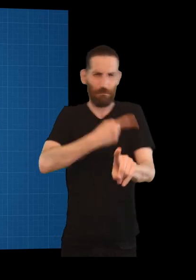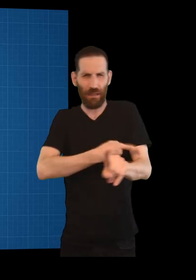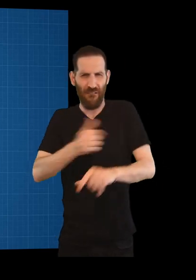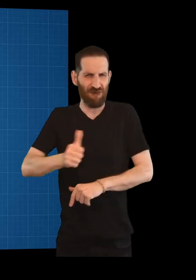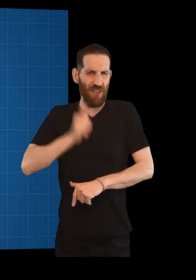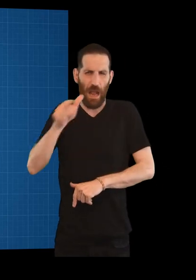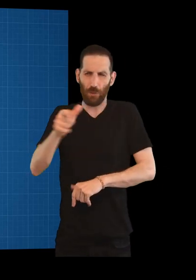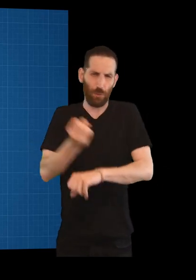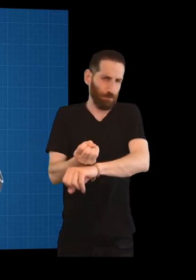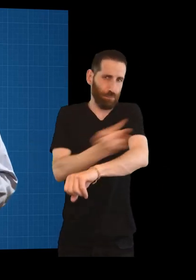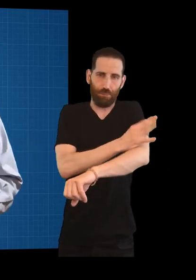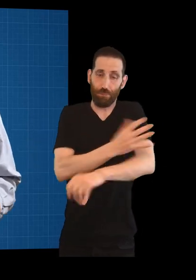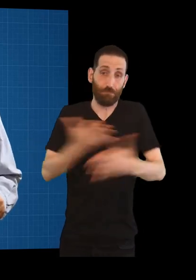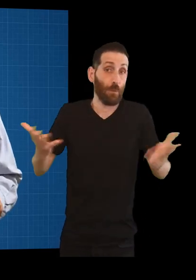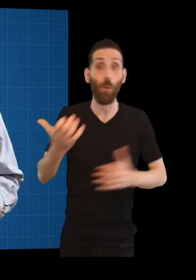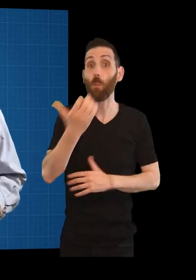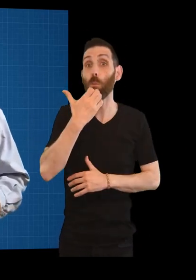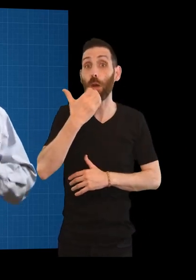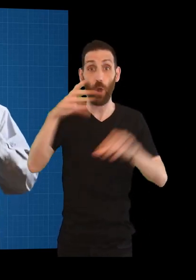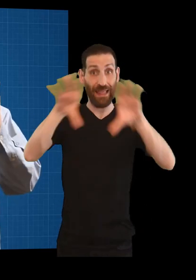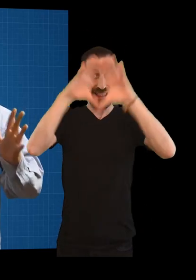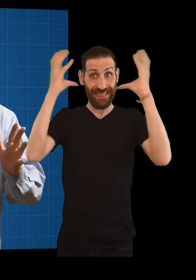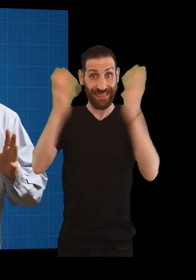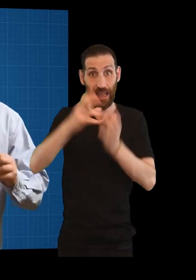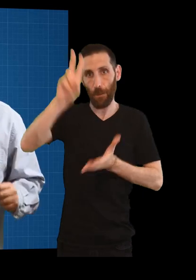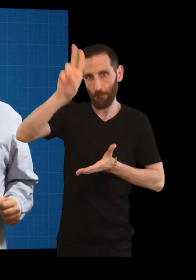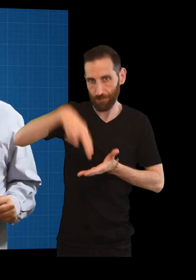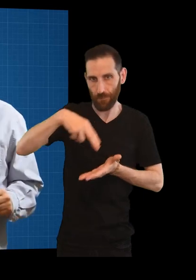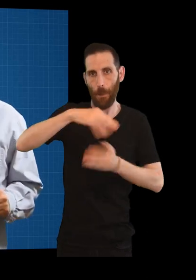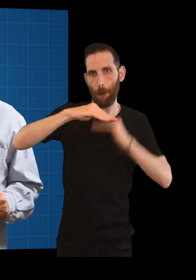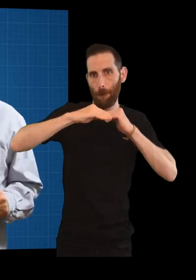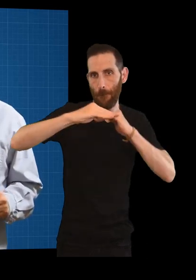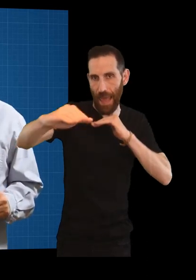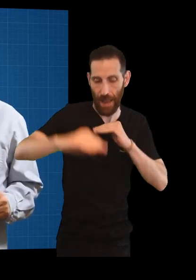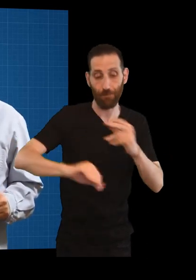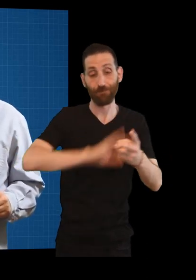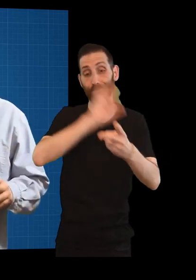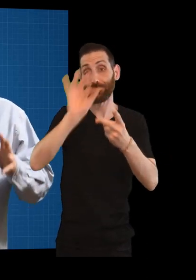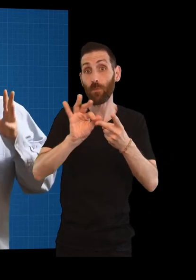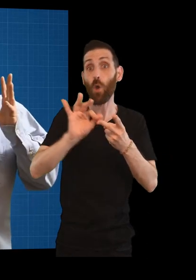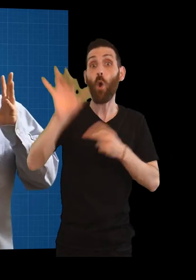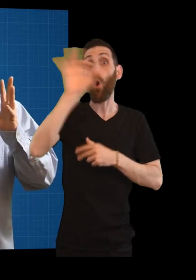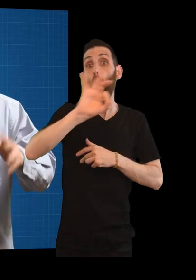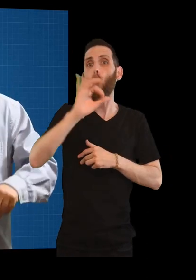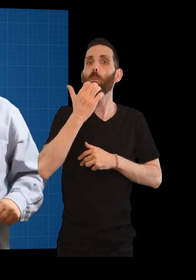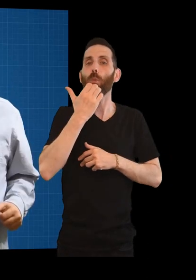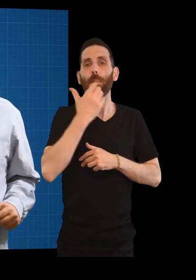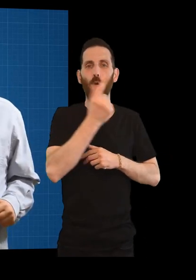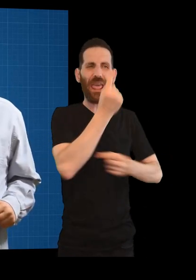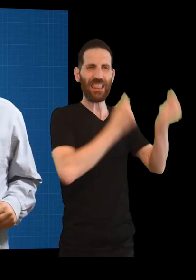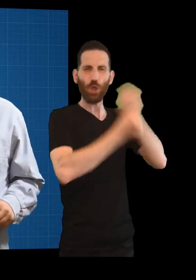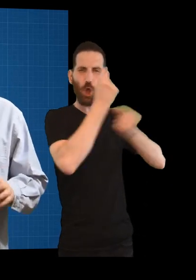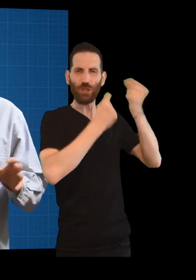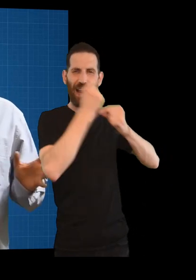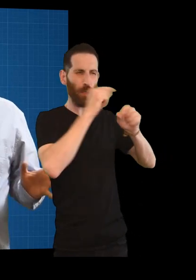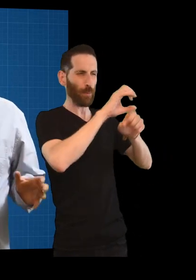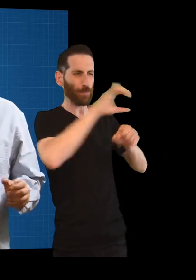arrepiantes. Que se a terra é máis plana que a terra hacha. Que nos intoxican cos chemtrails.